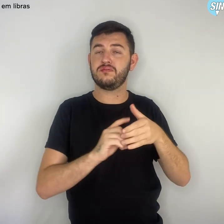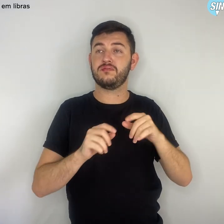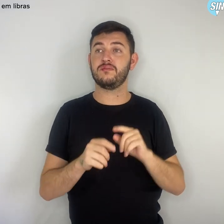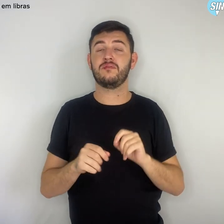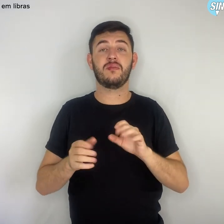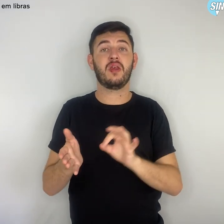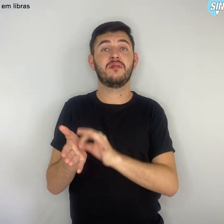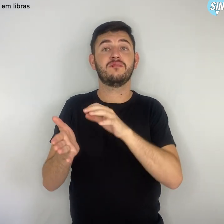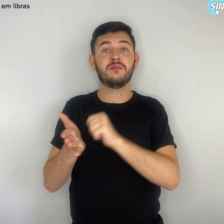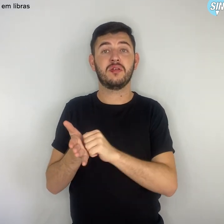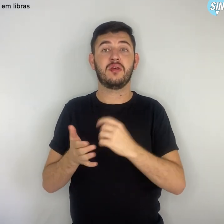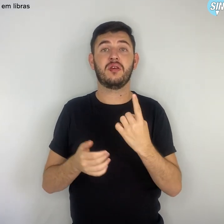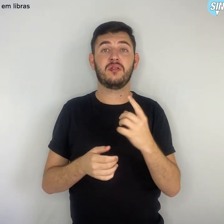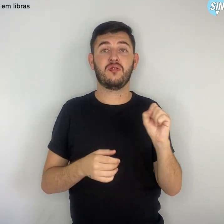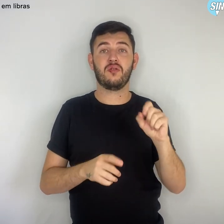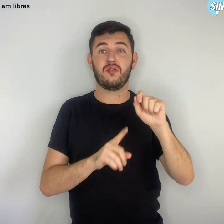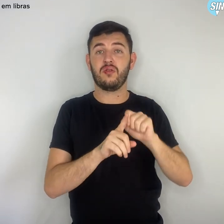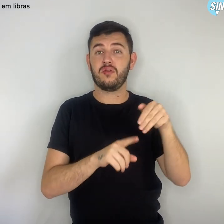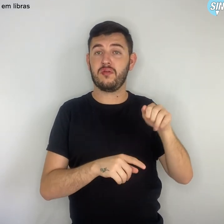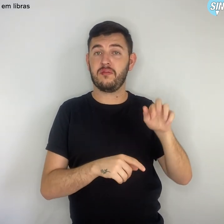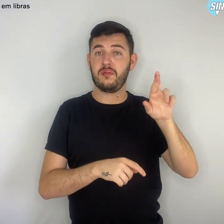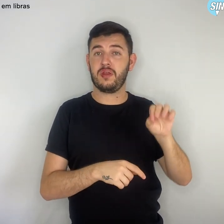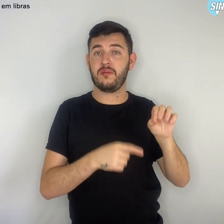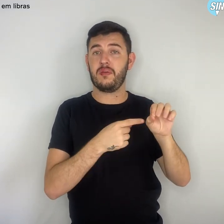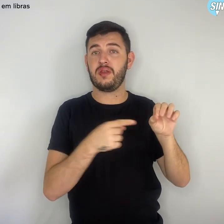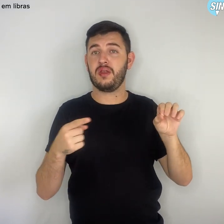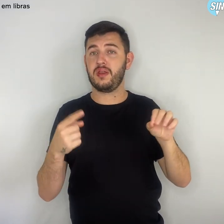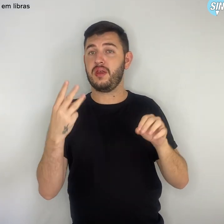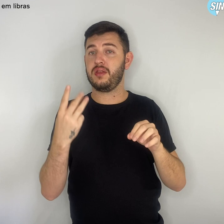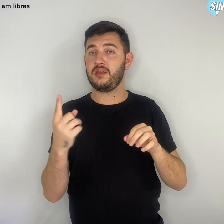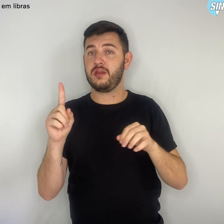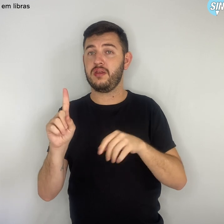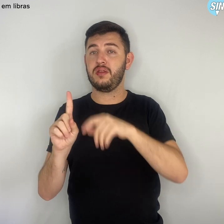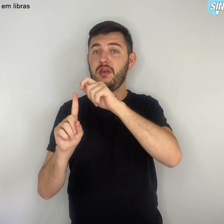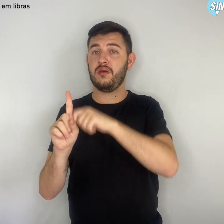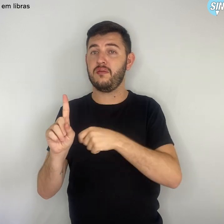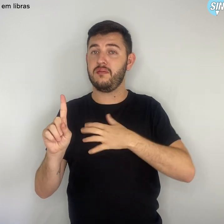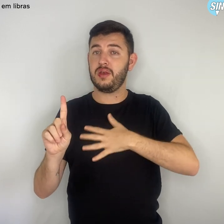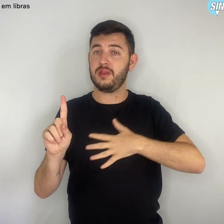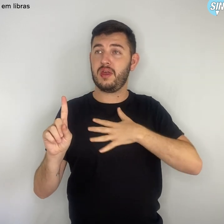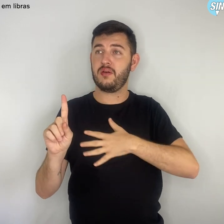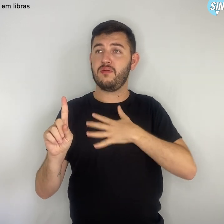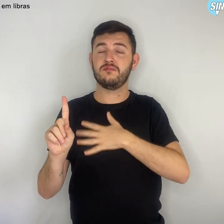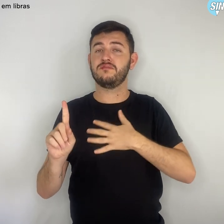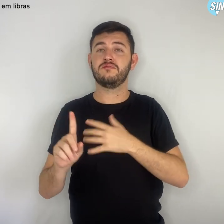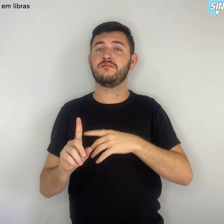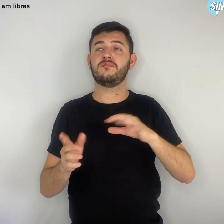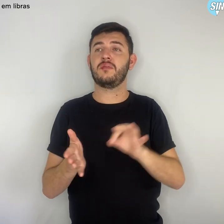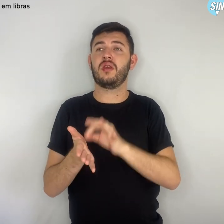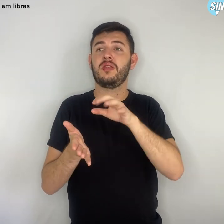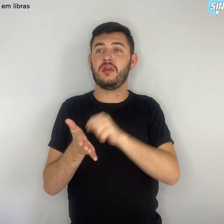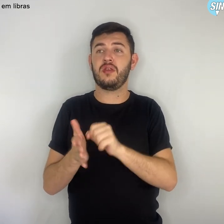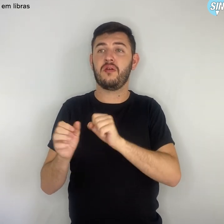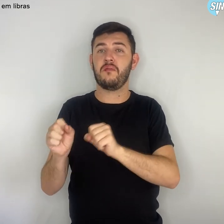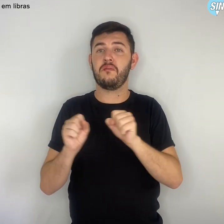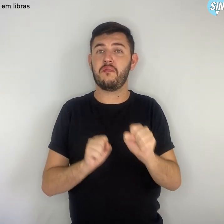18 de março a 31 de agosto. A inscrição poderá ser feita antes da entrega do trabalho.